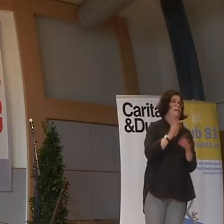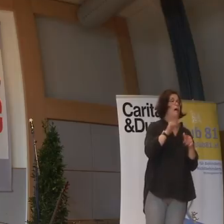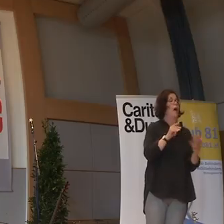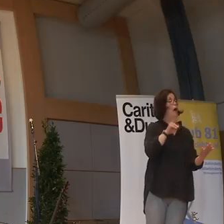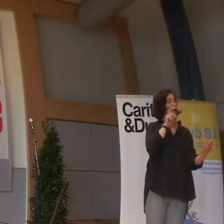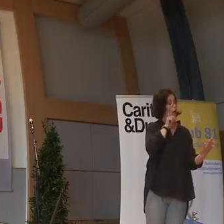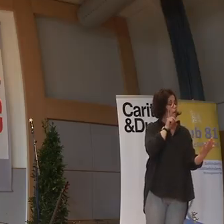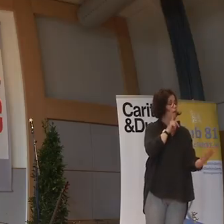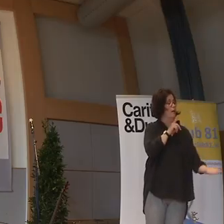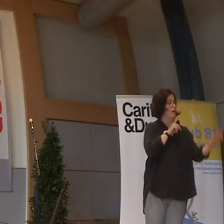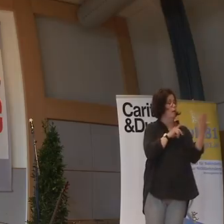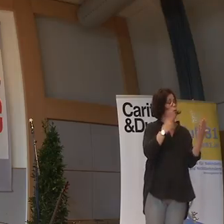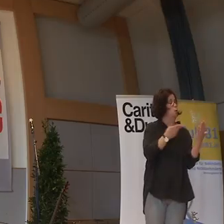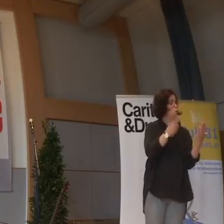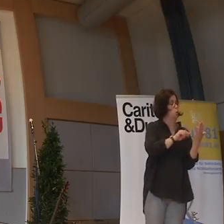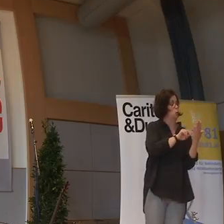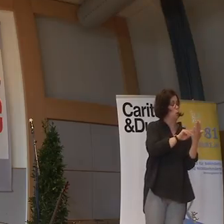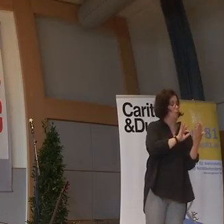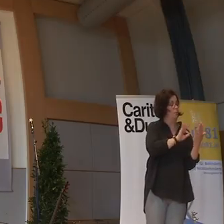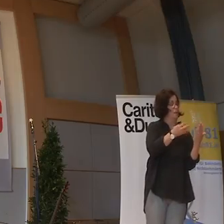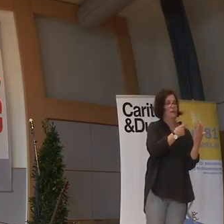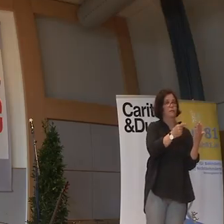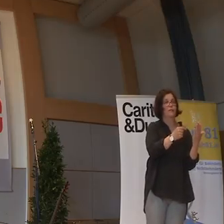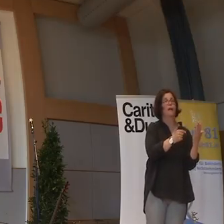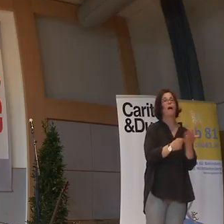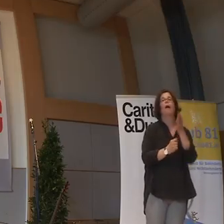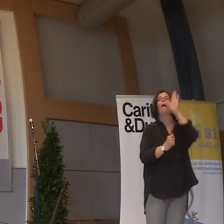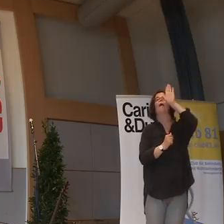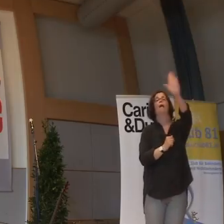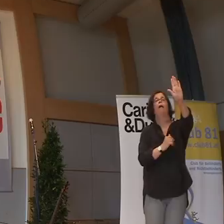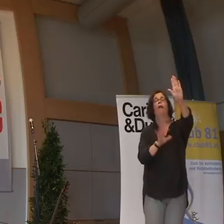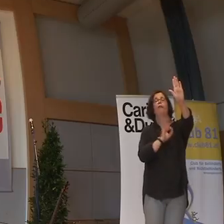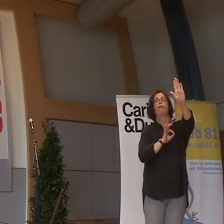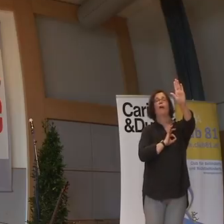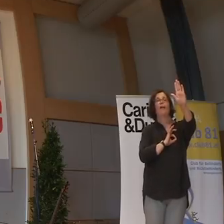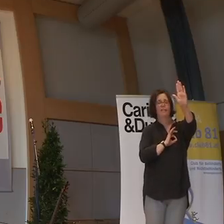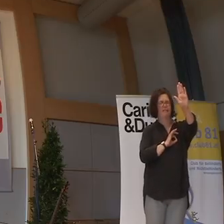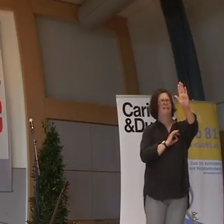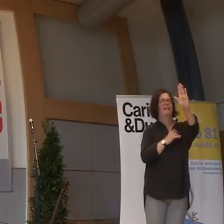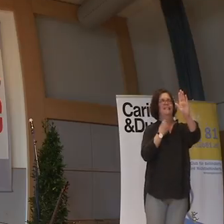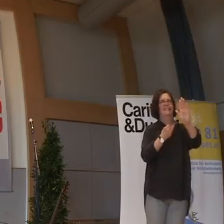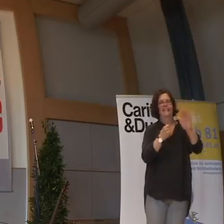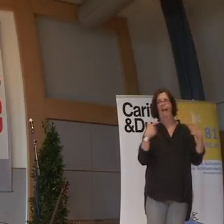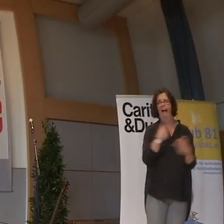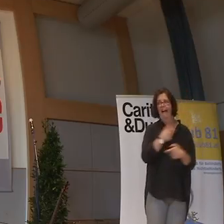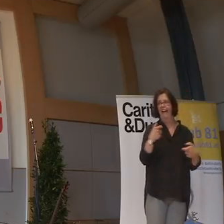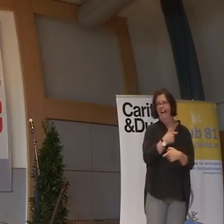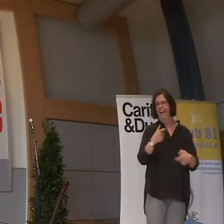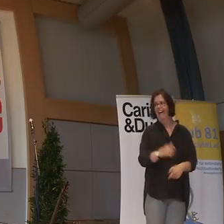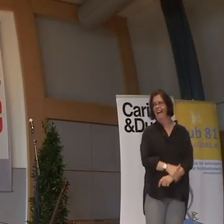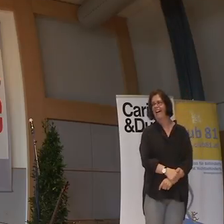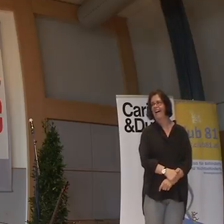Handy, sucht ihr den Spitz, und holt ihr dann euren Freunden ins Gesicht. Damit seid ihr sicher. Und seid keine